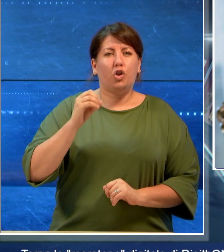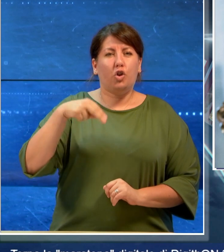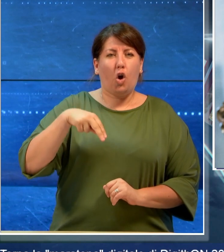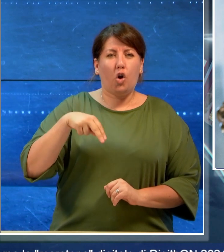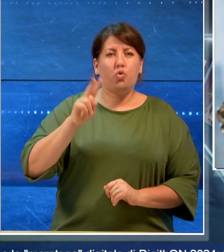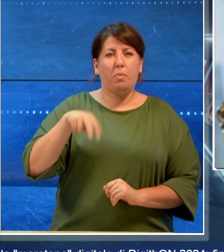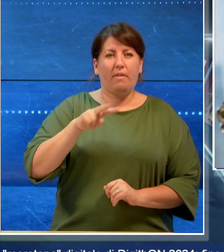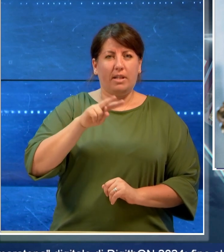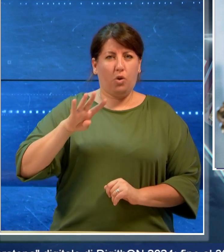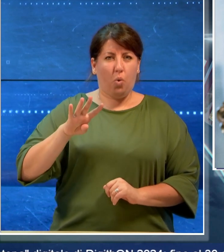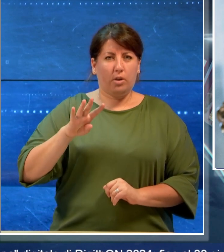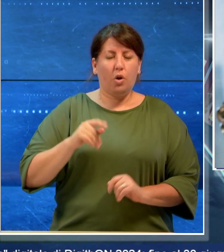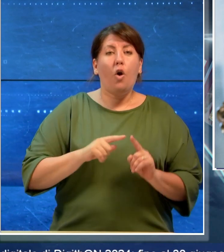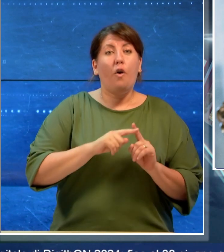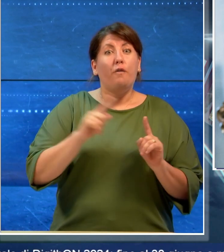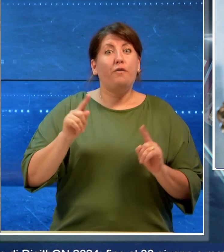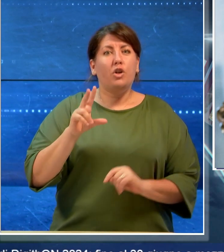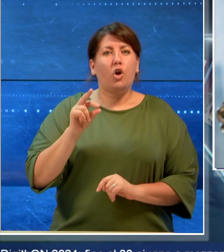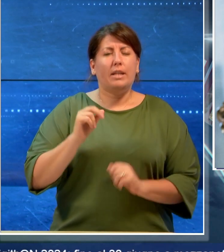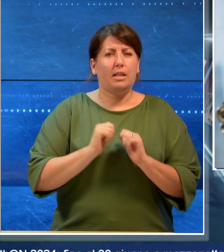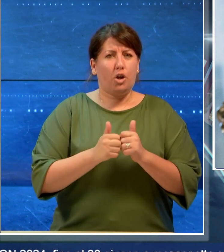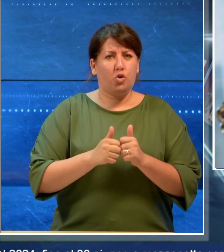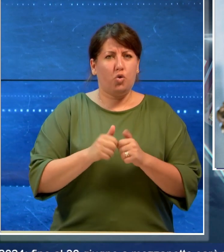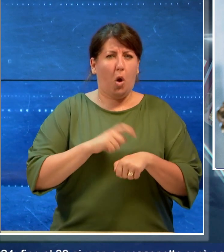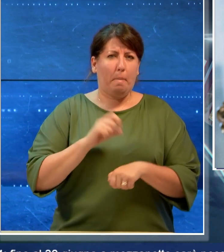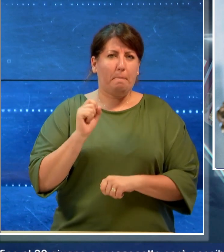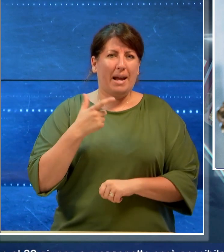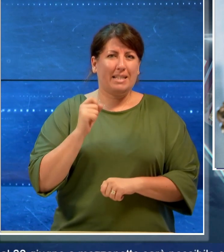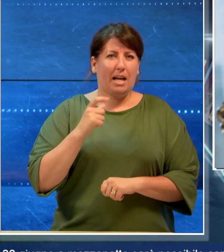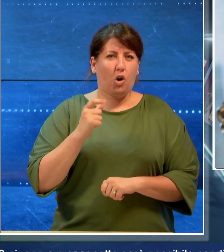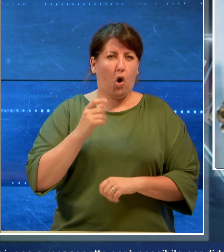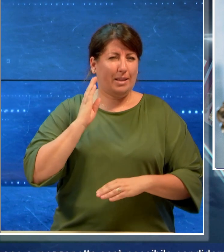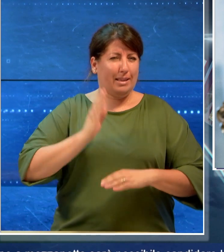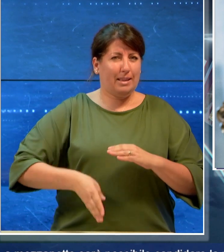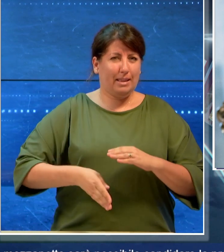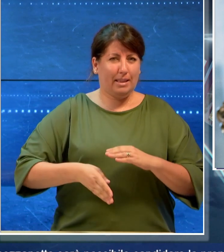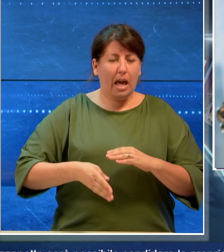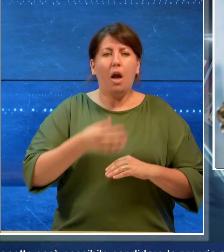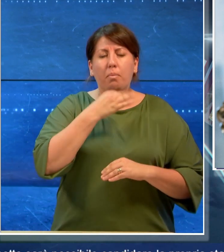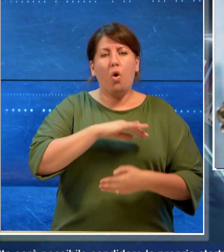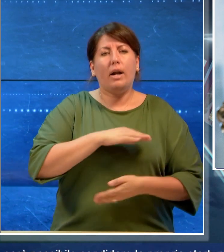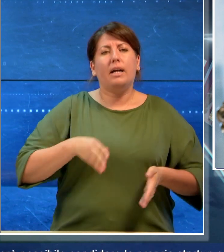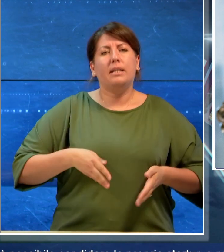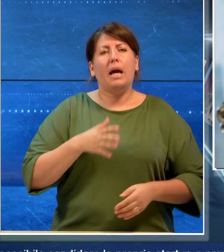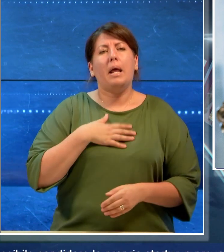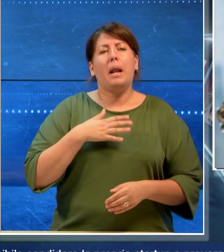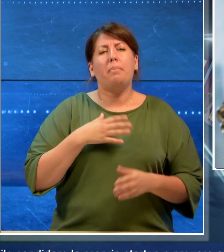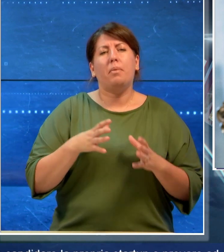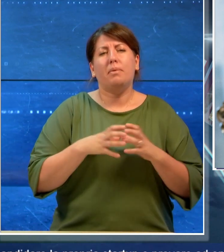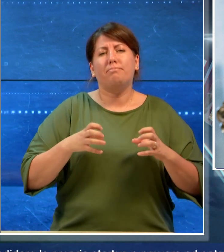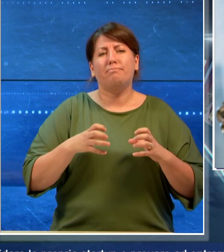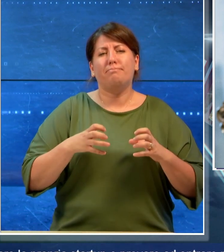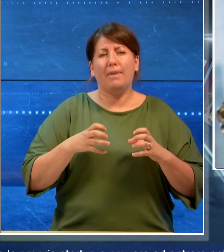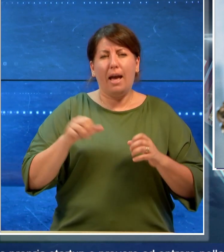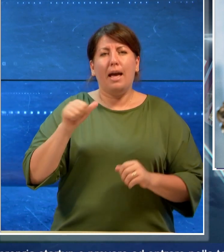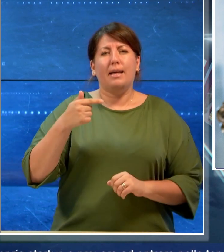30 giugno a mezzanotte sarà possibile candidare la propria start-up e provare ad entrare nella